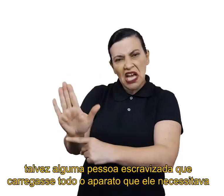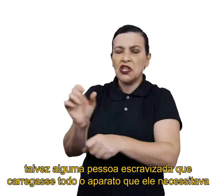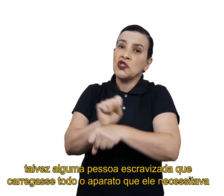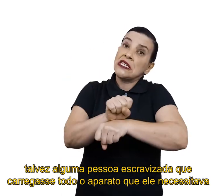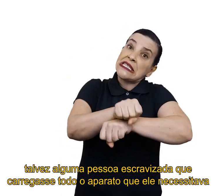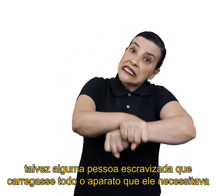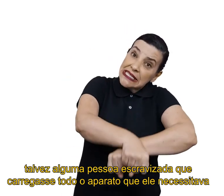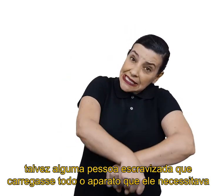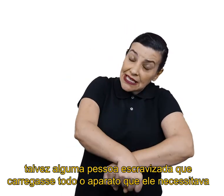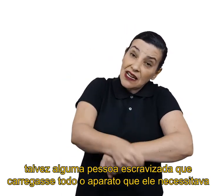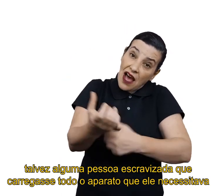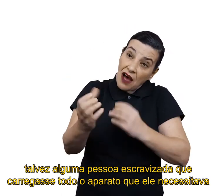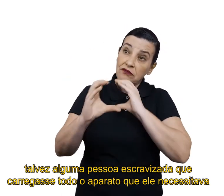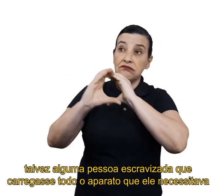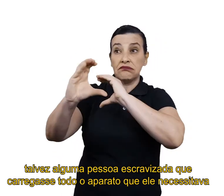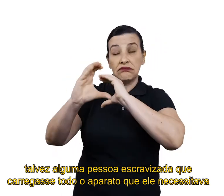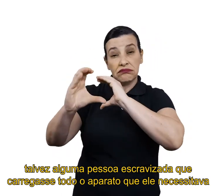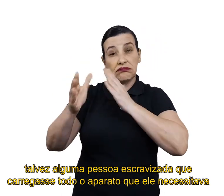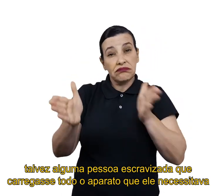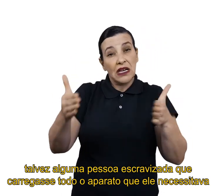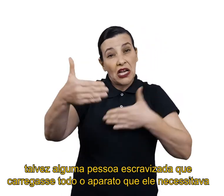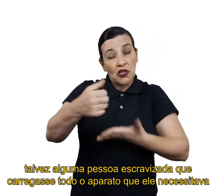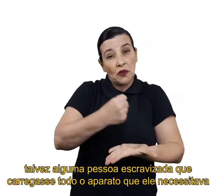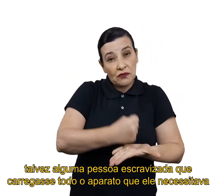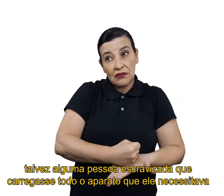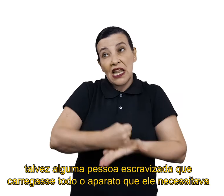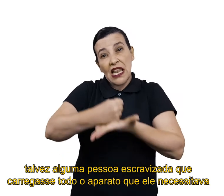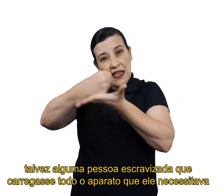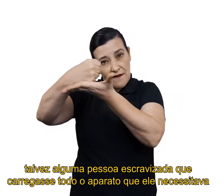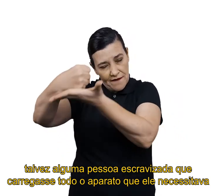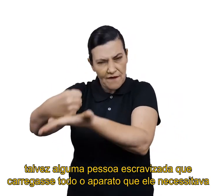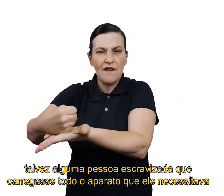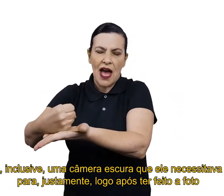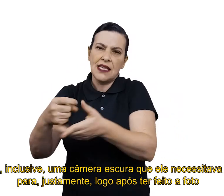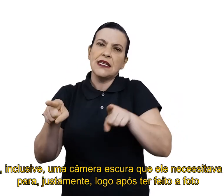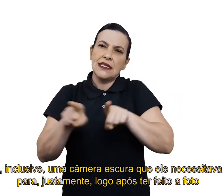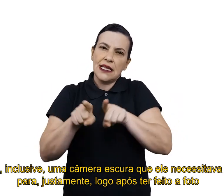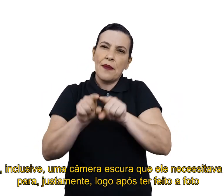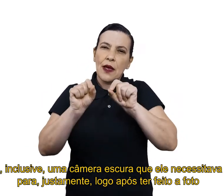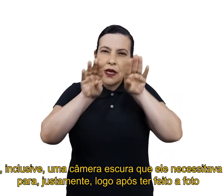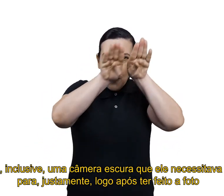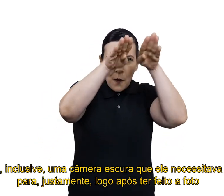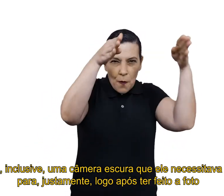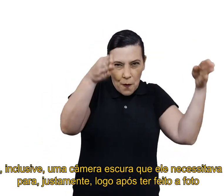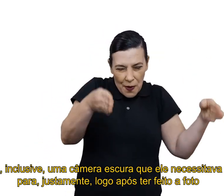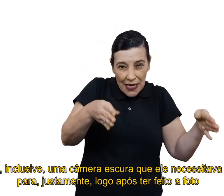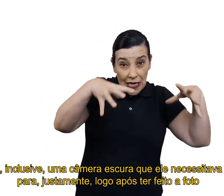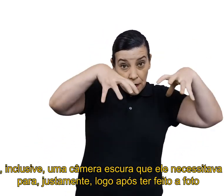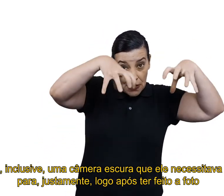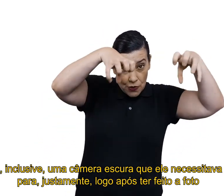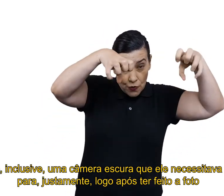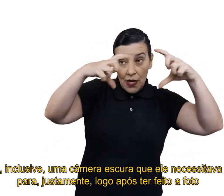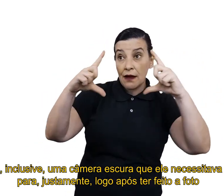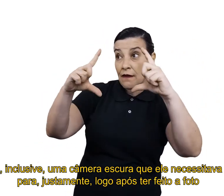talvez algum escravo, que carregasse todo o aparato que ele necessitava, inclusive uma câmera escura que ele